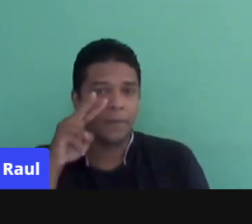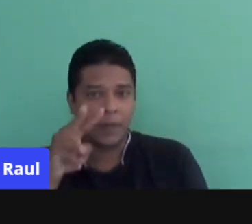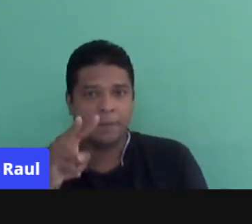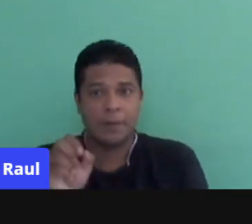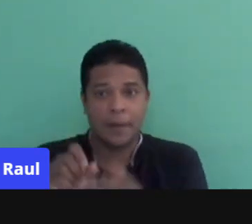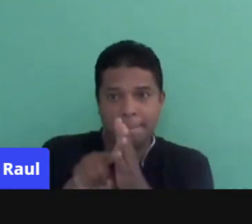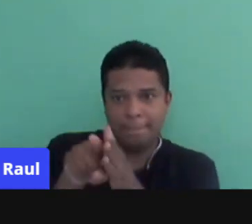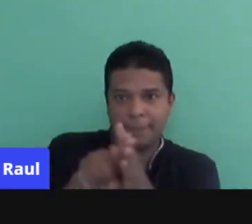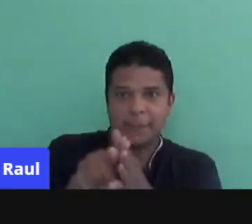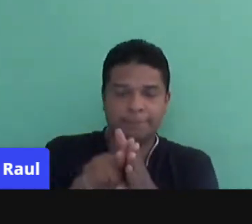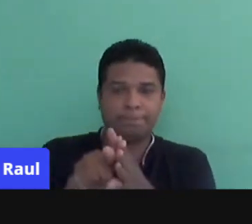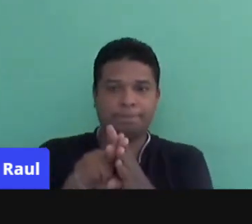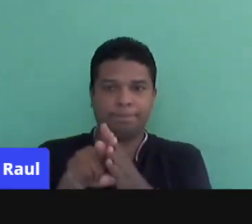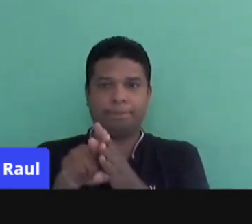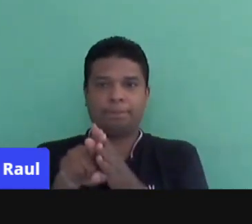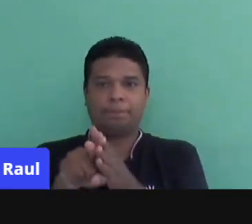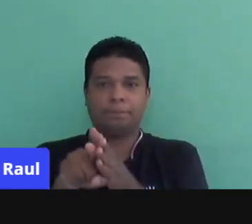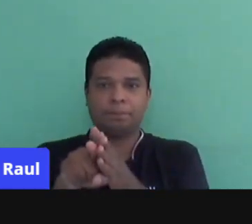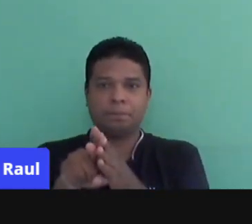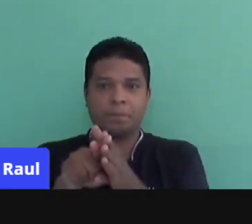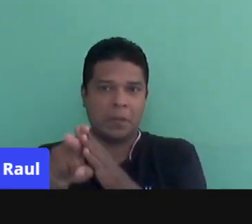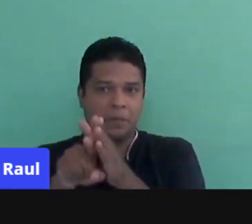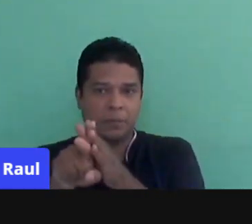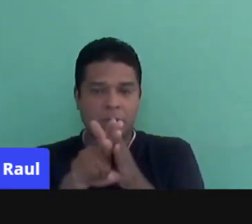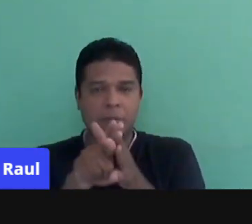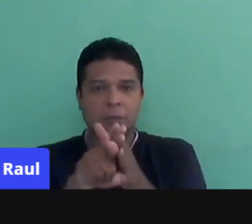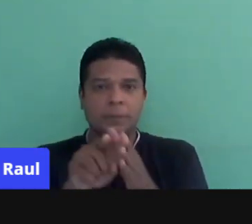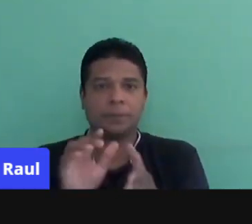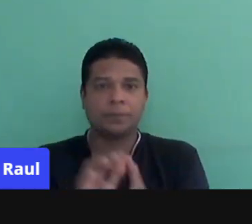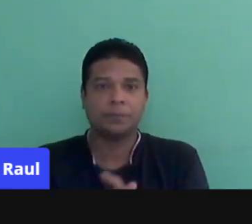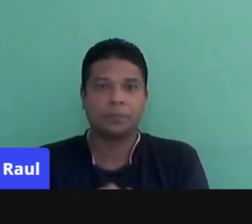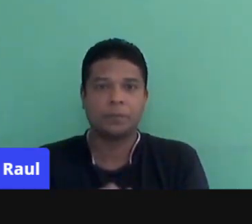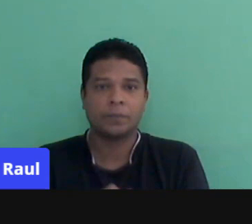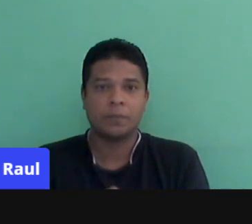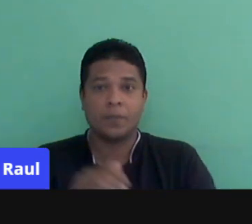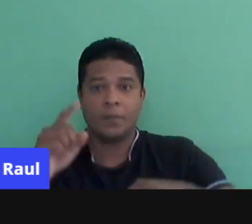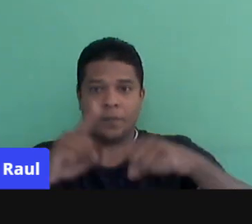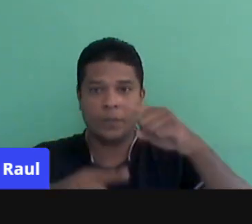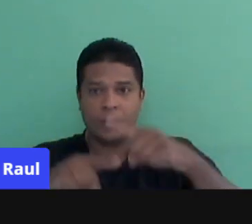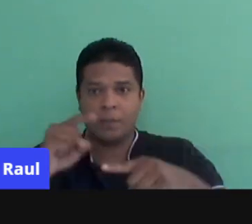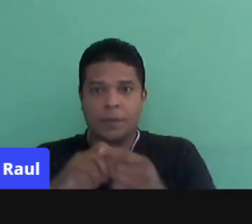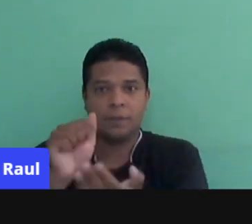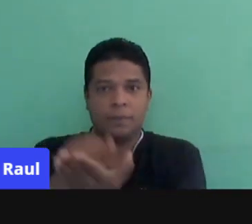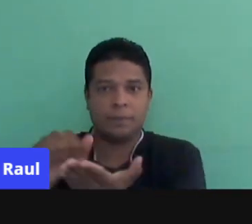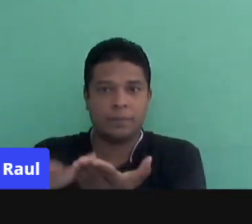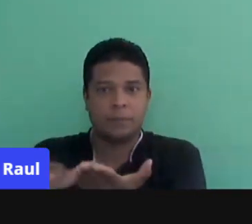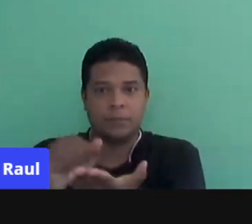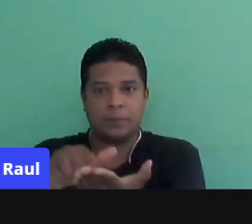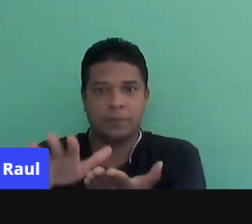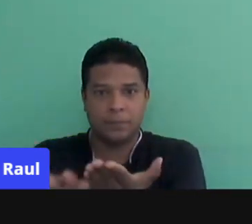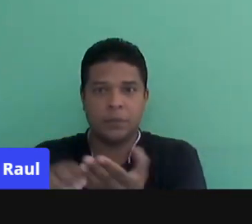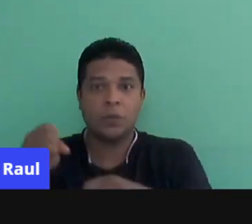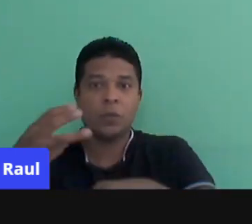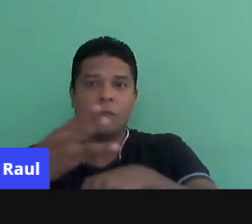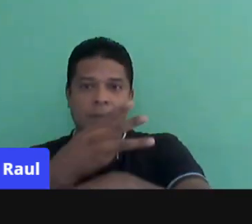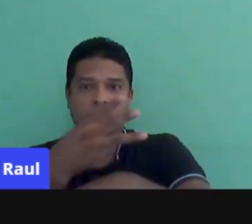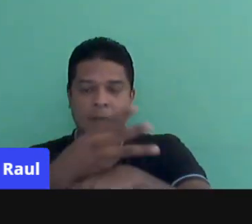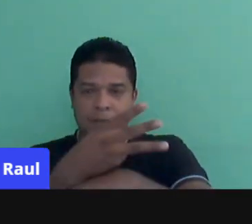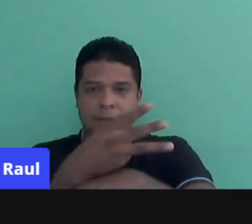nas pesquisas, como dados de pesquisa são os materiais impressos e o WhatsApp.